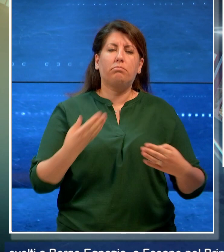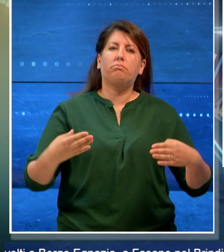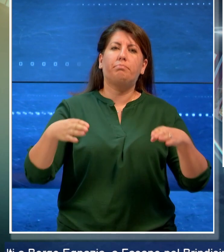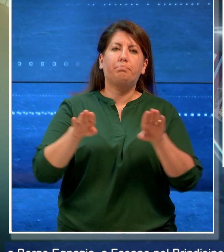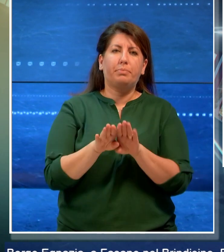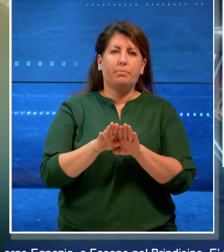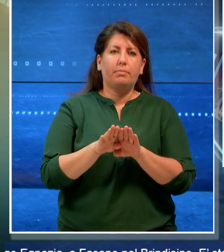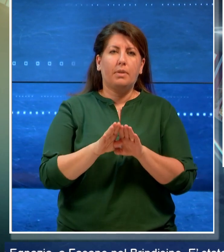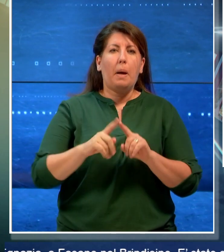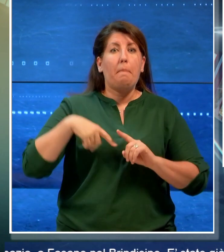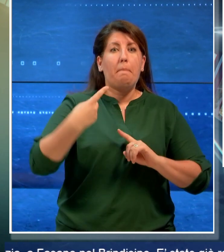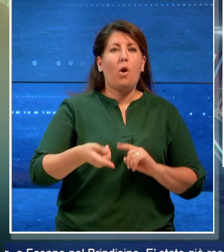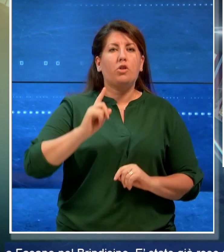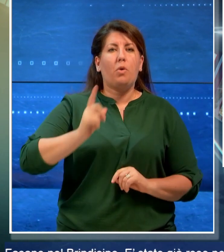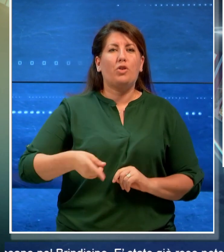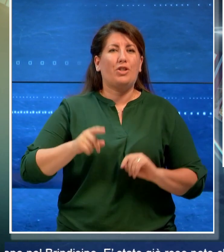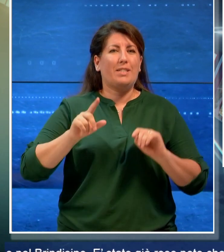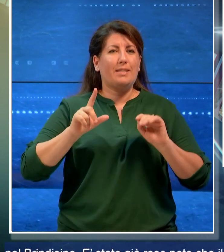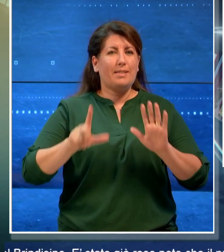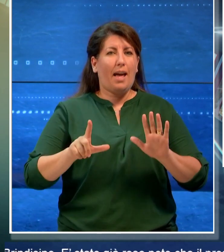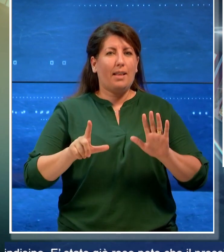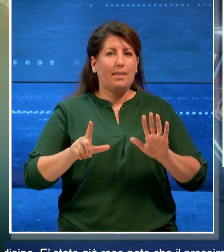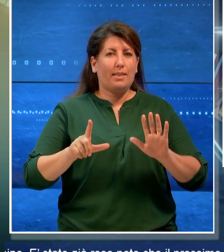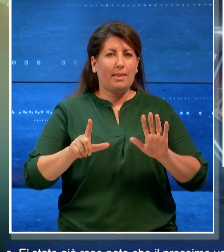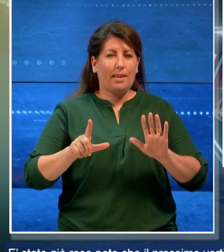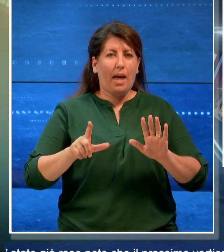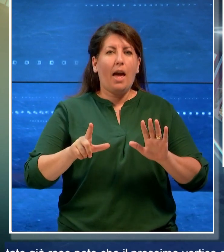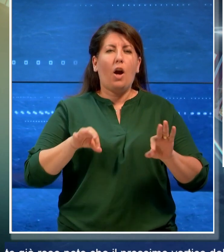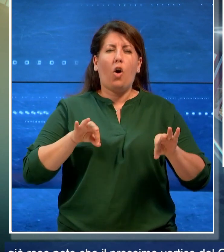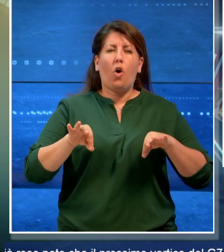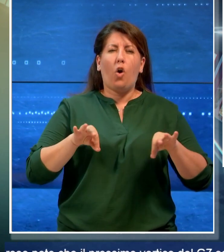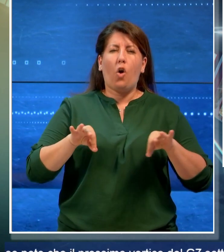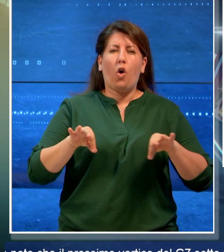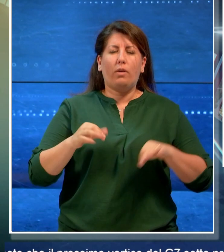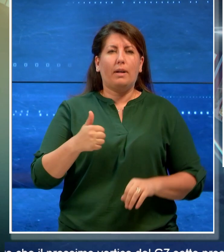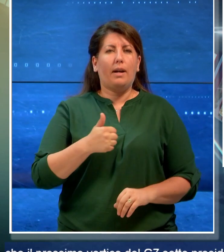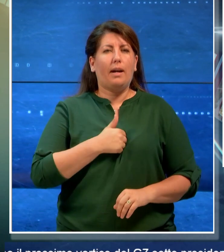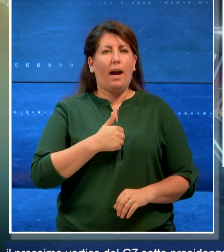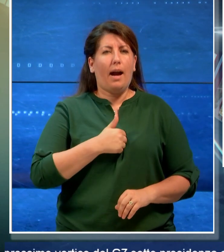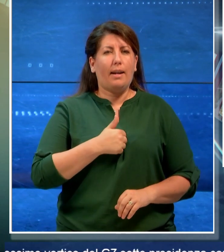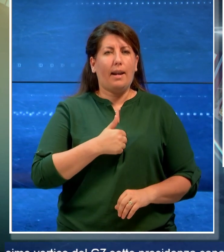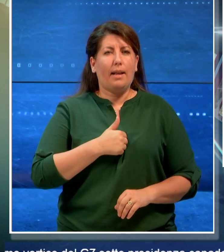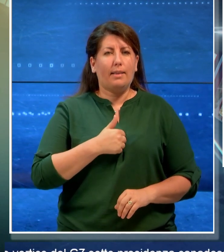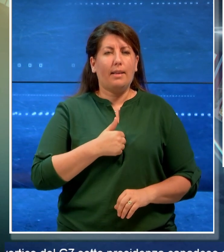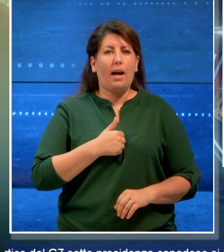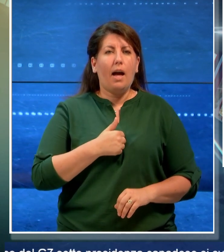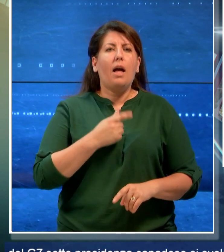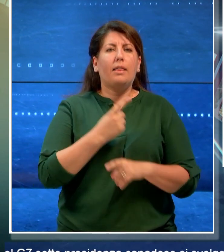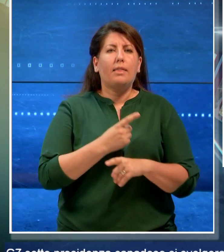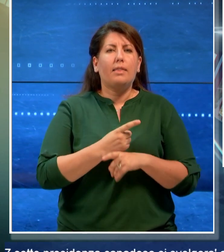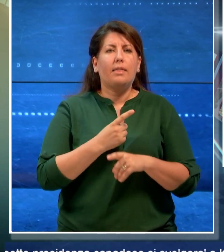prossimo vertice del G7 sotto presidenza canadese si svolgerà in